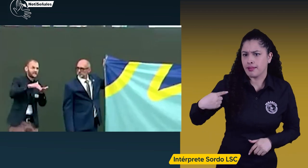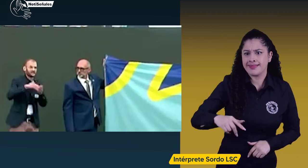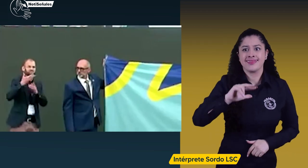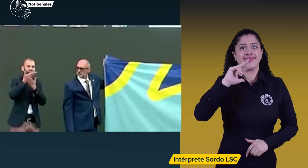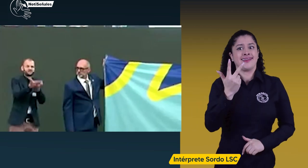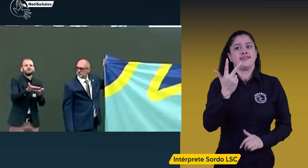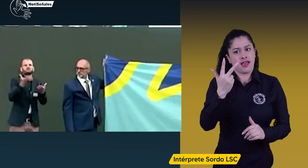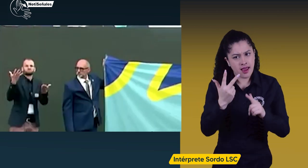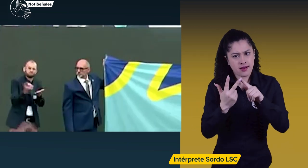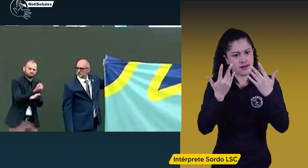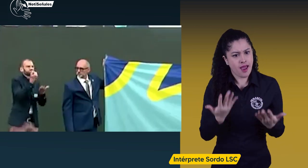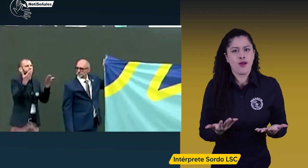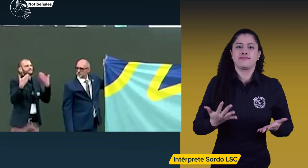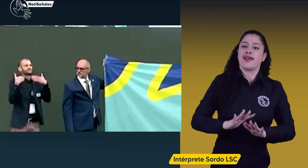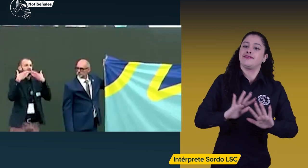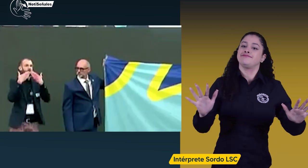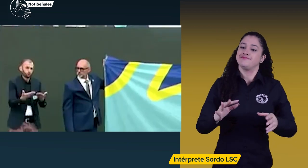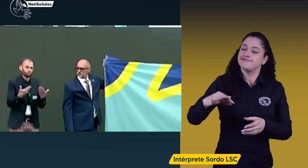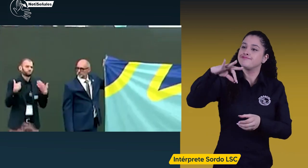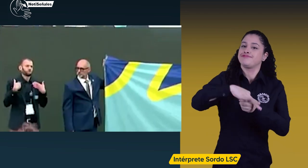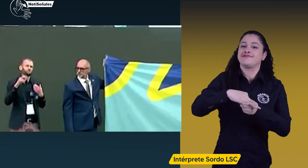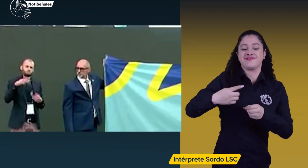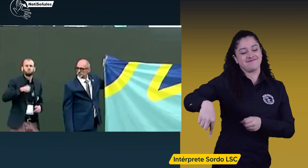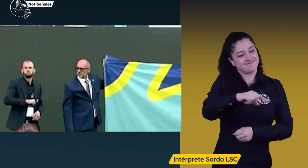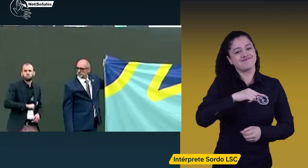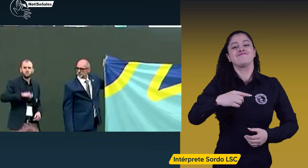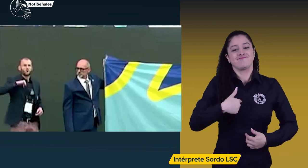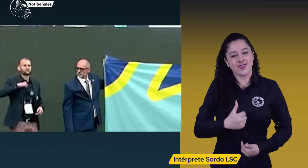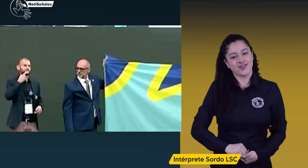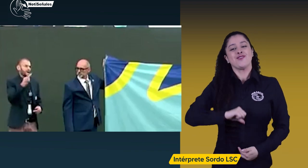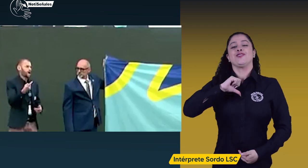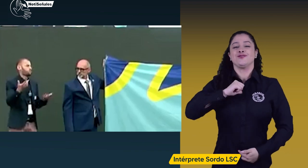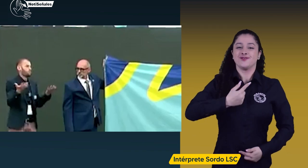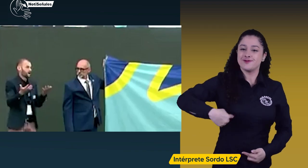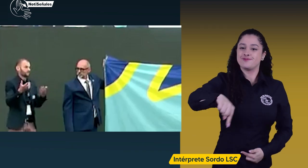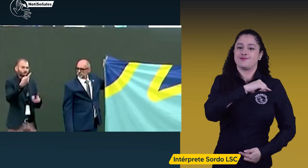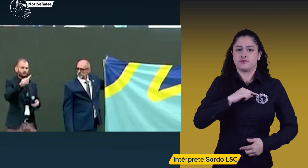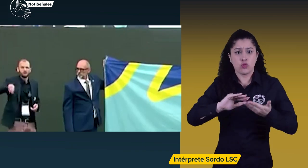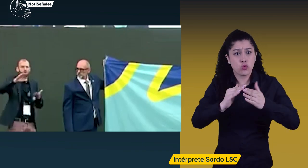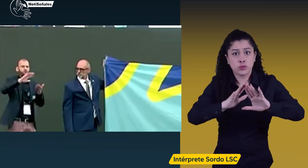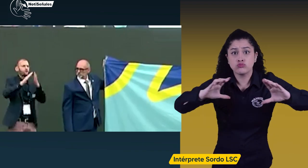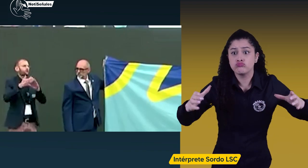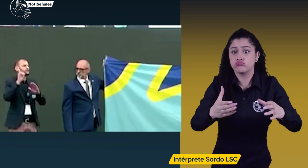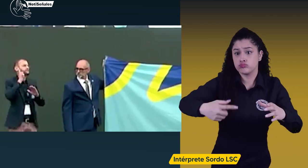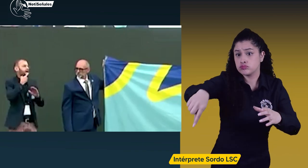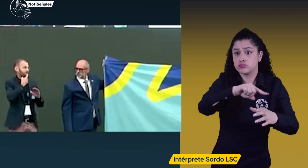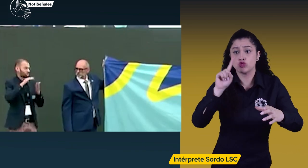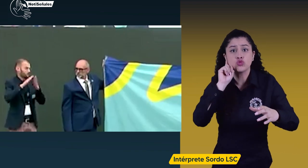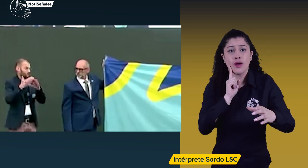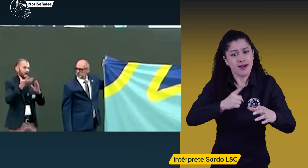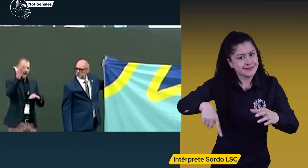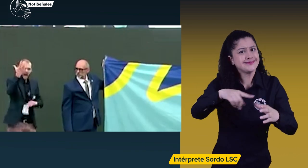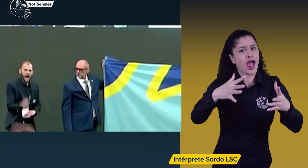Me siento muy orgulloso de que la comunidad sorda tenga su propia bandera. Una bandera para todos los grupos.